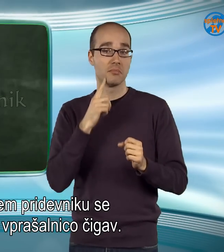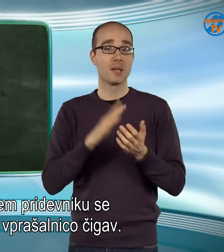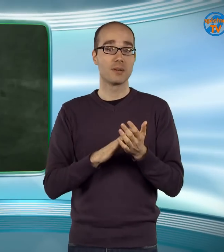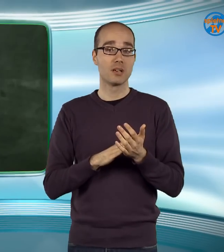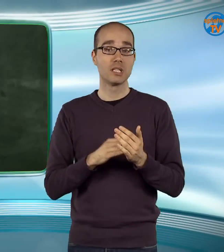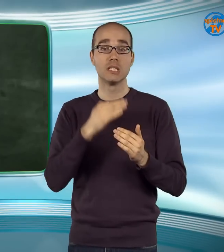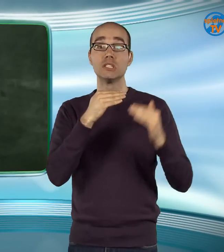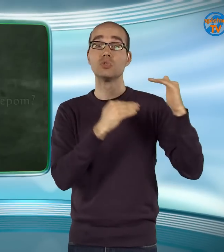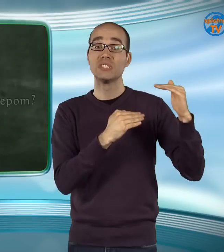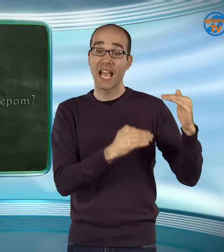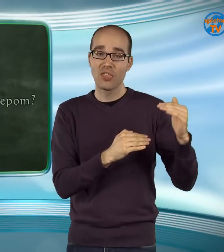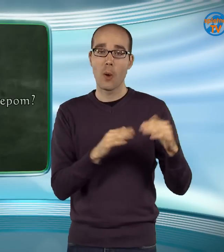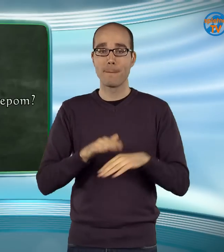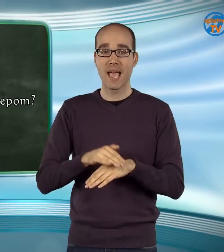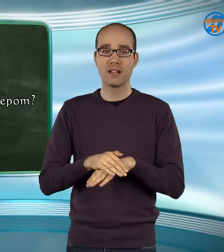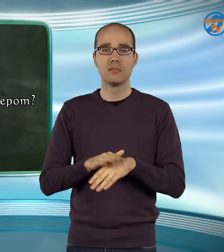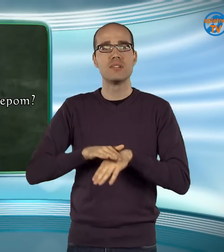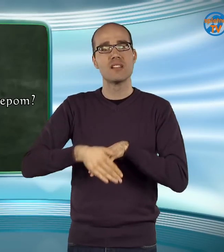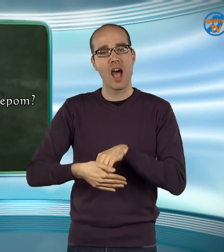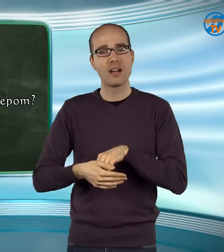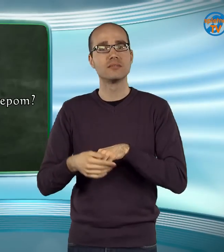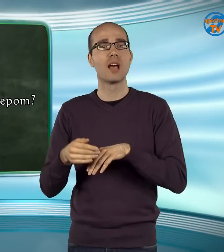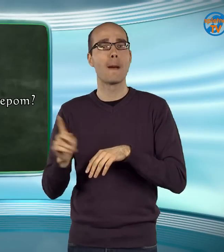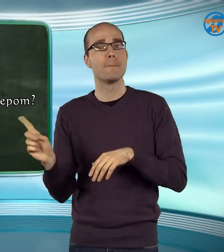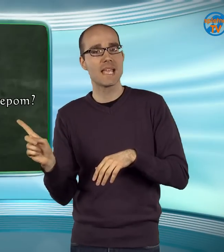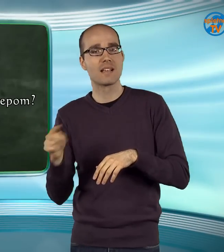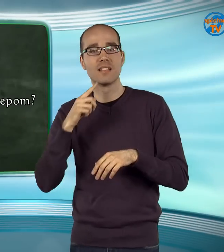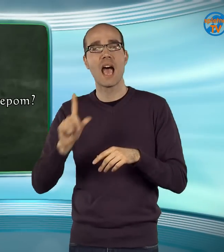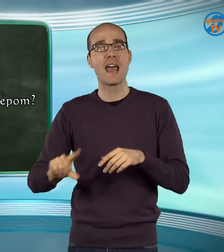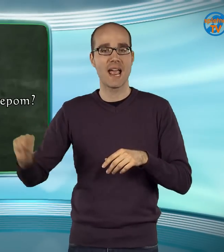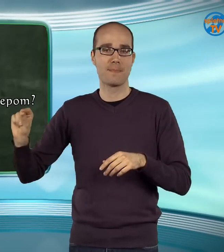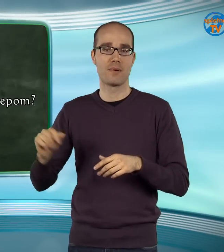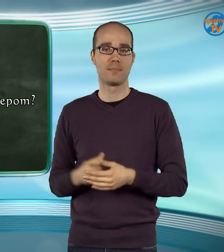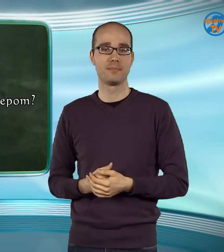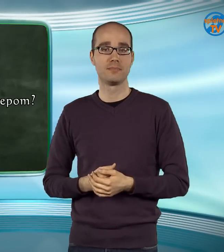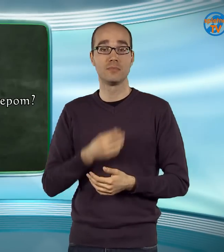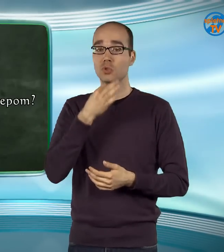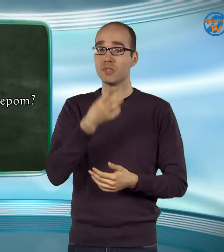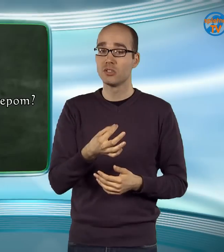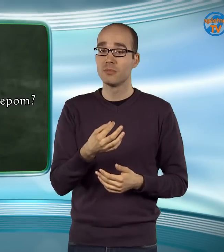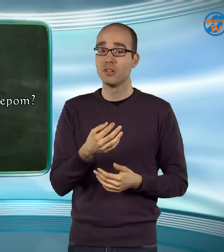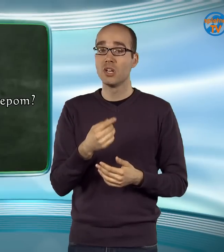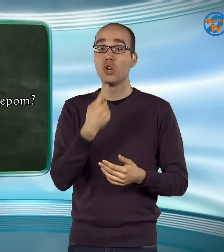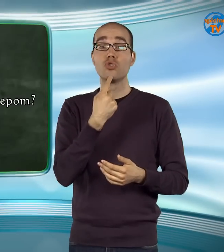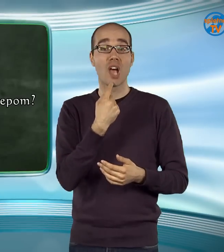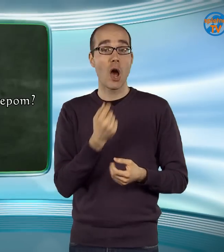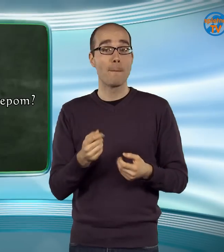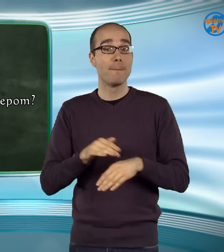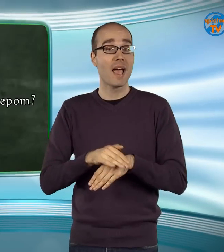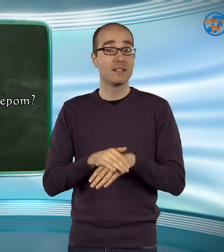Primeri, sosedov pes prijazno miga z repom. Čigav pes prijazno miga z repom?